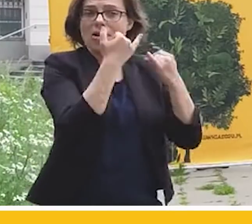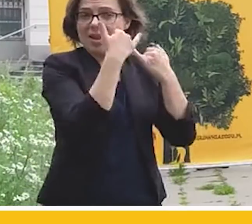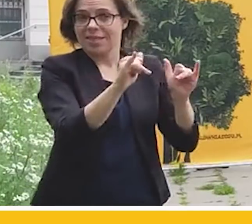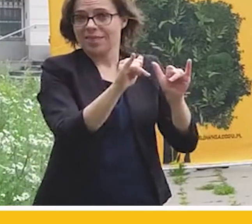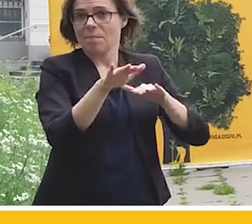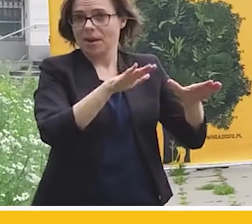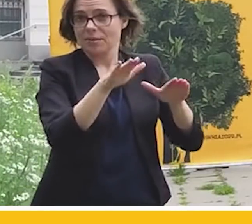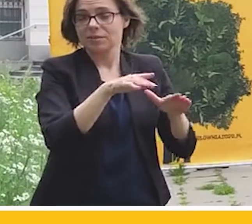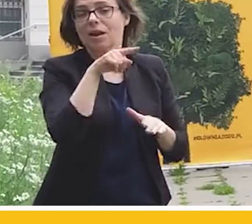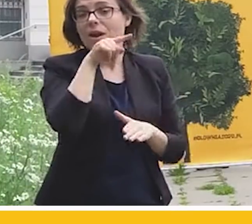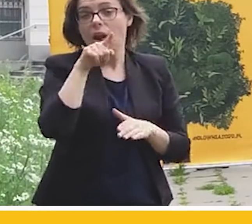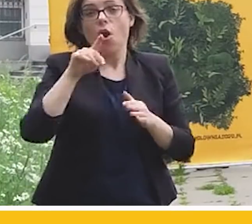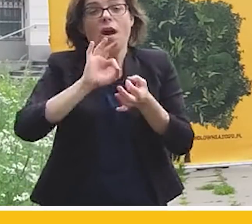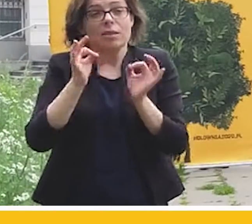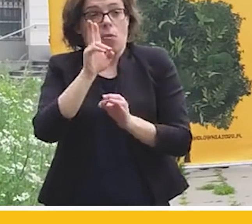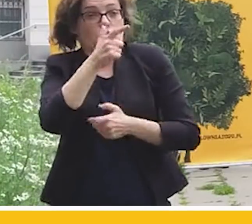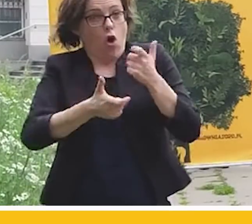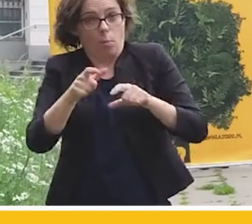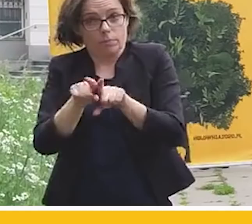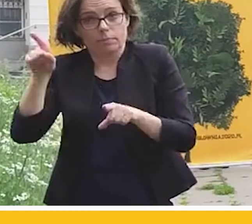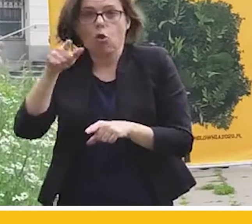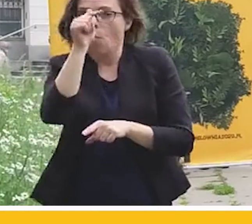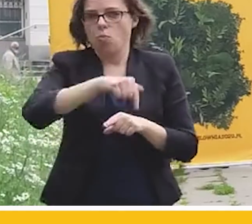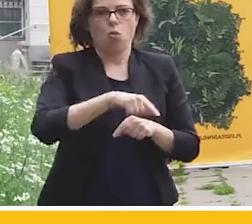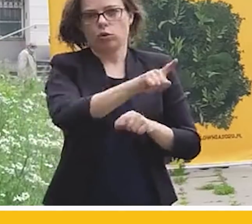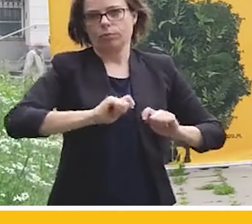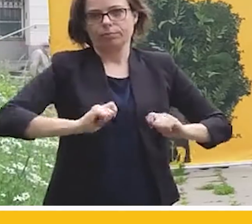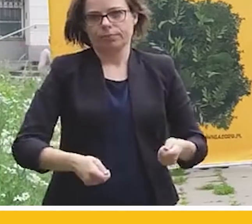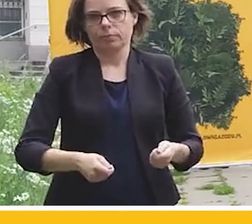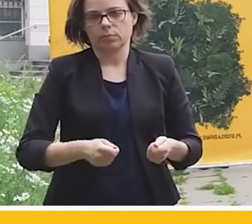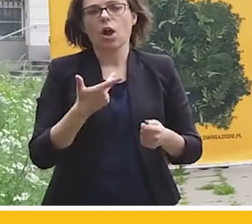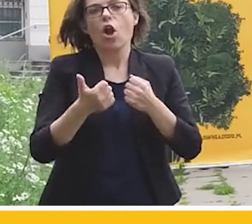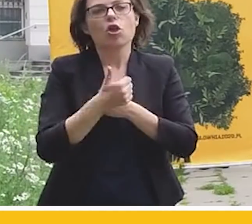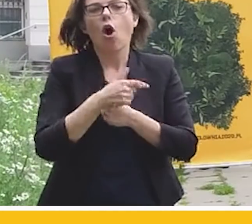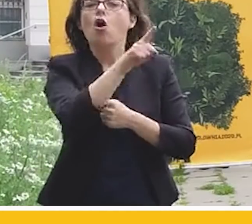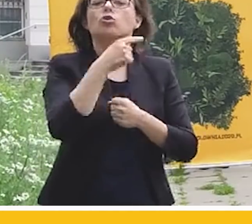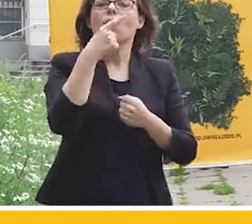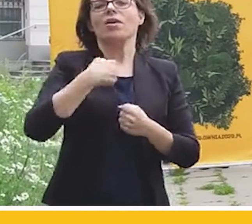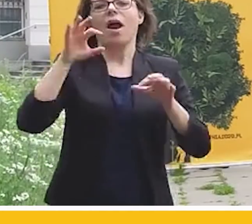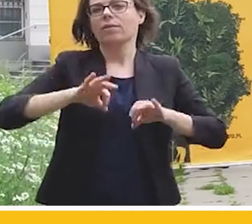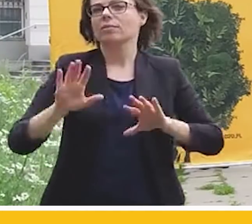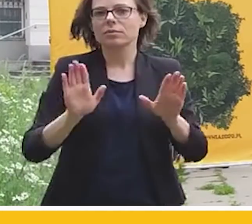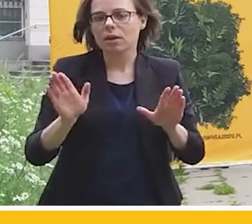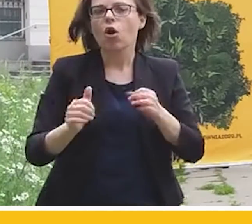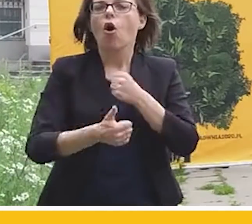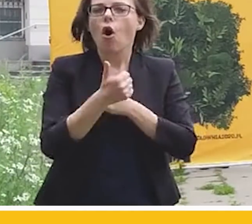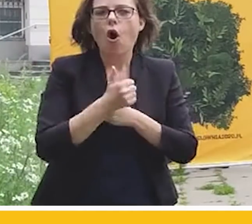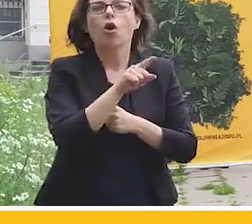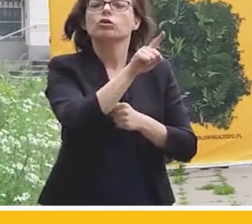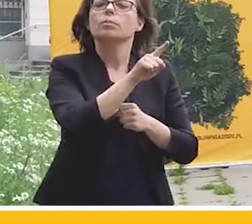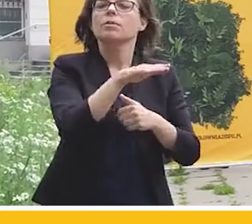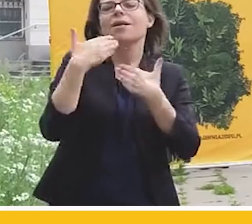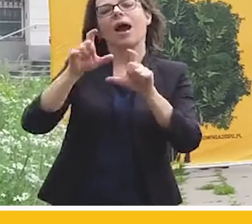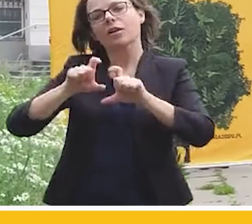taki człowiek musiałby podać się do dymisji. Musiałby podać się do dymisji nie po to, żeby uznać swoją winę, tylko po to, żeby dać odpowiednim służbom czas na